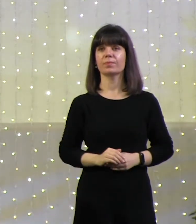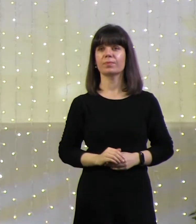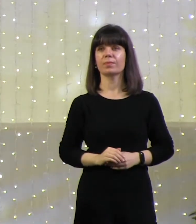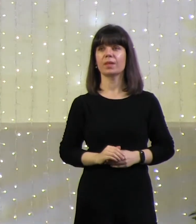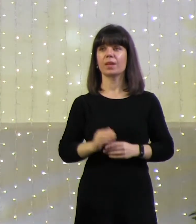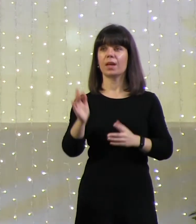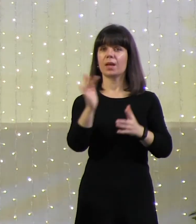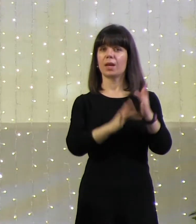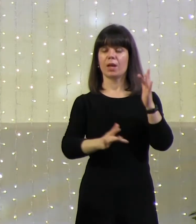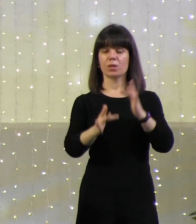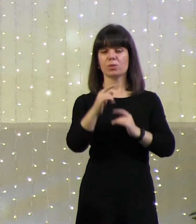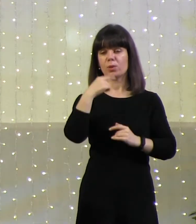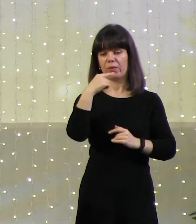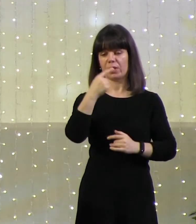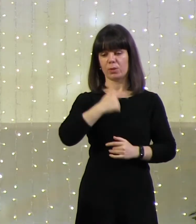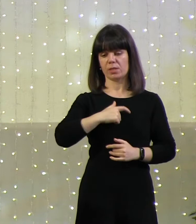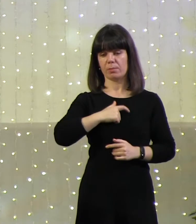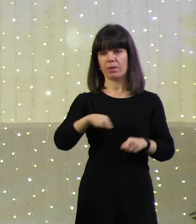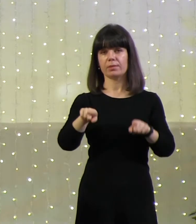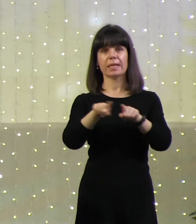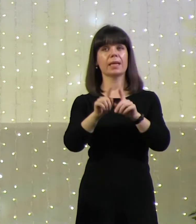Иисус говорит о себе такие слова.